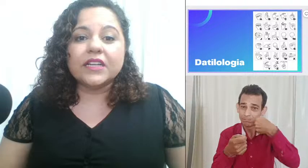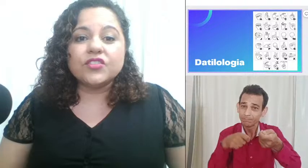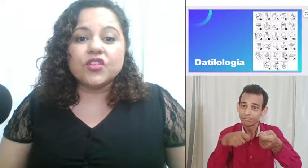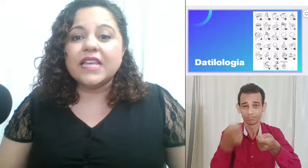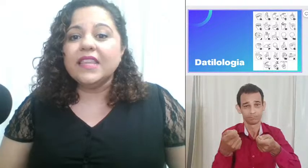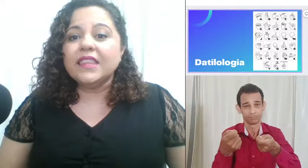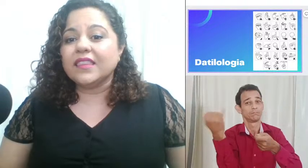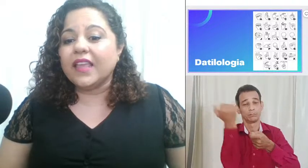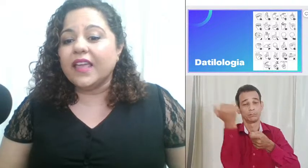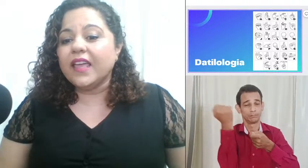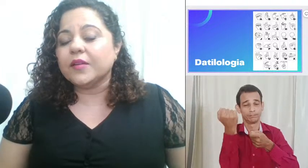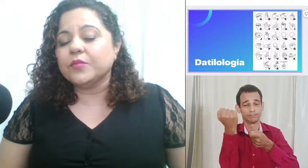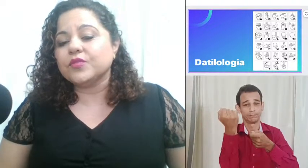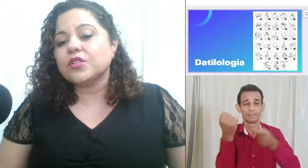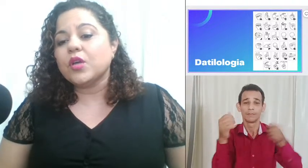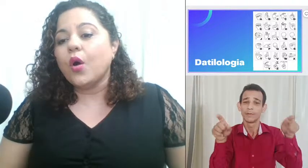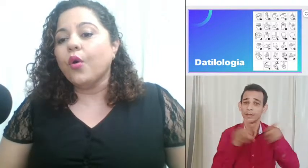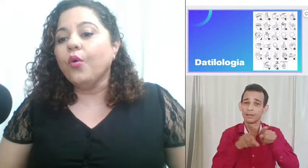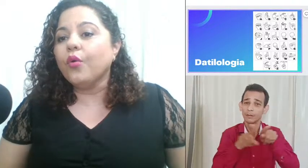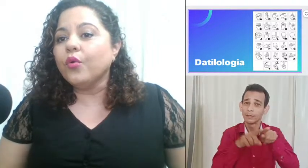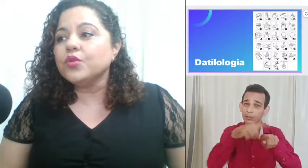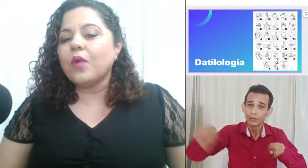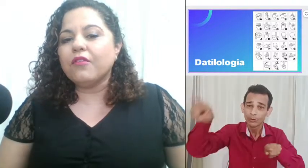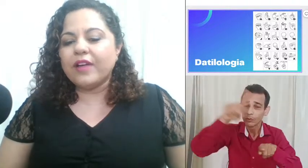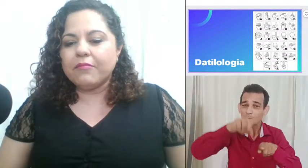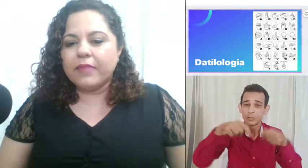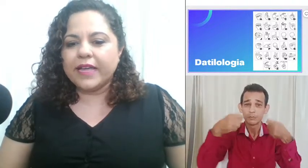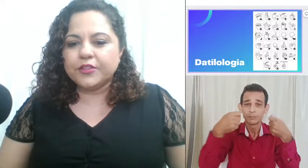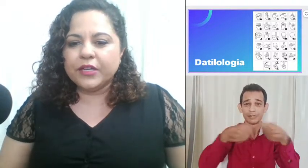nós entendermos o uso do alfabeto manual.